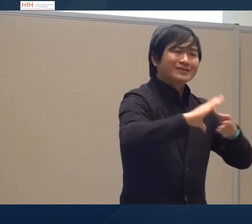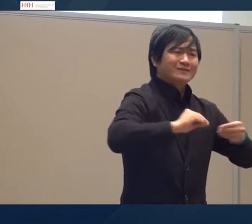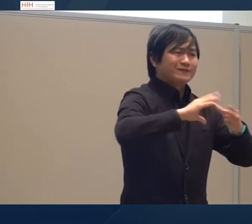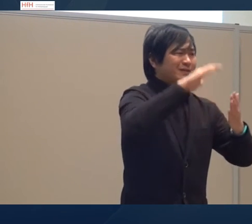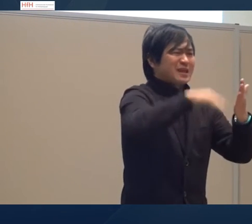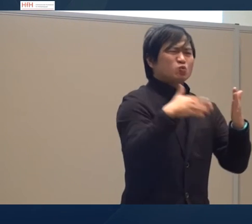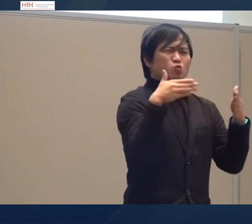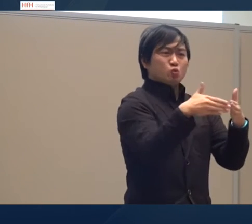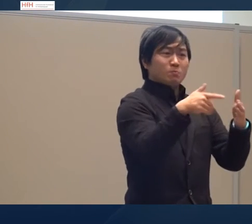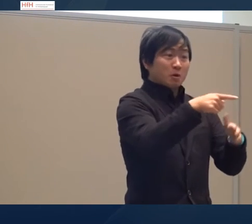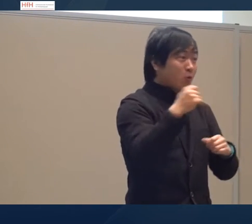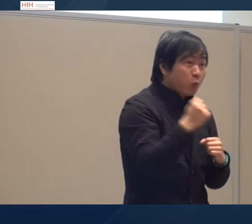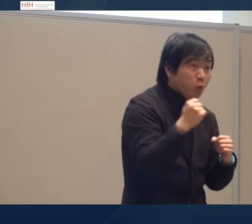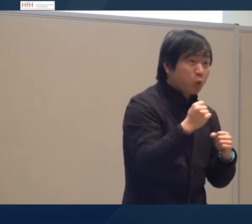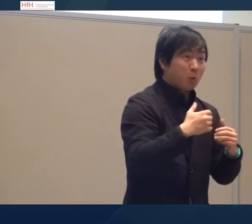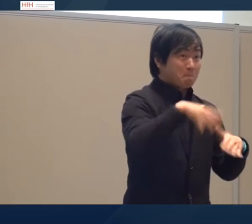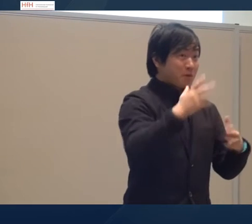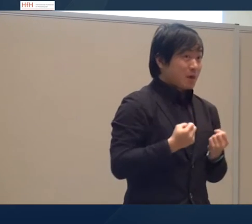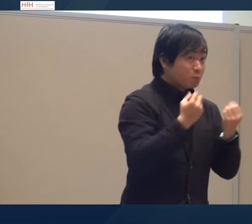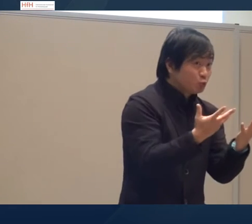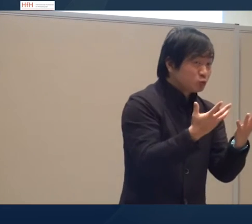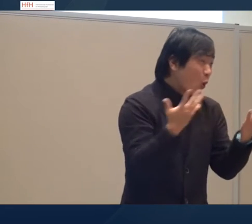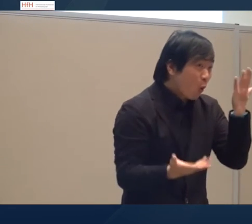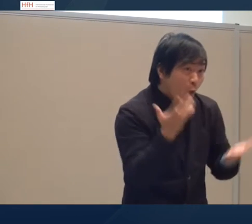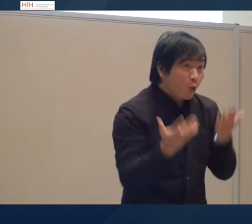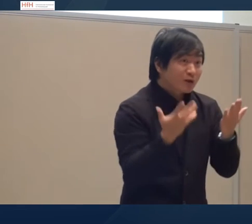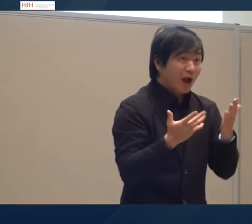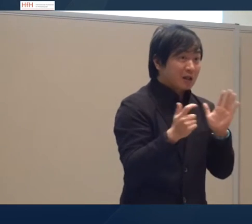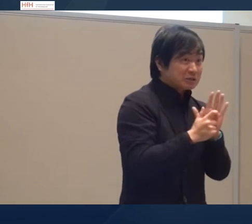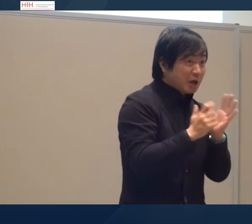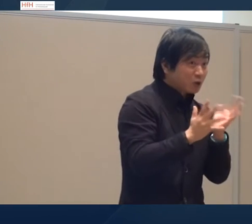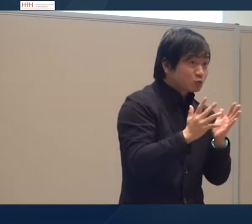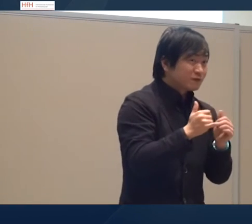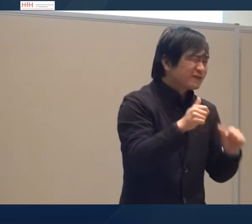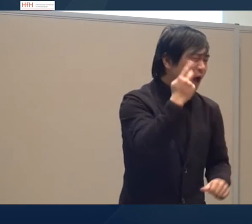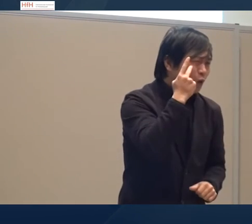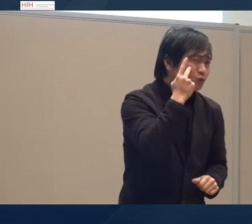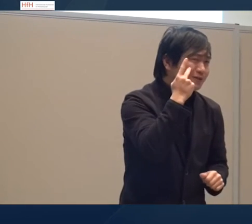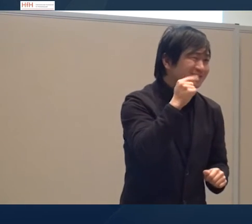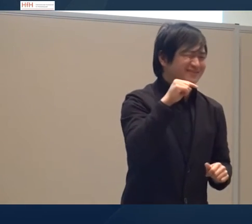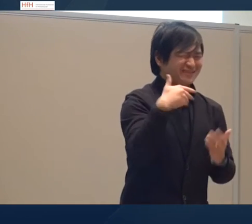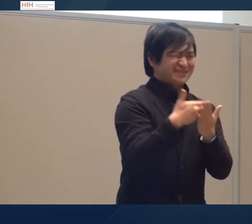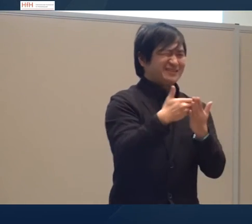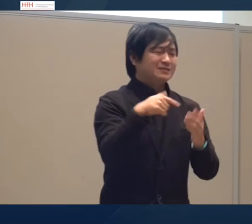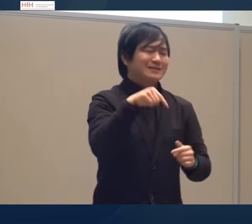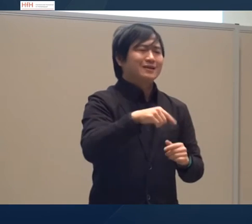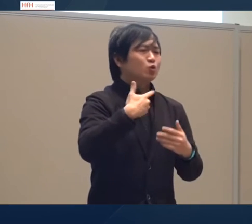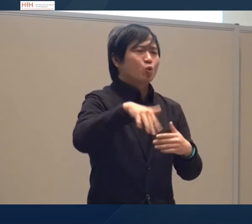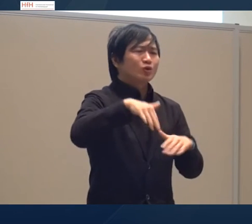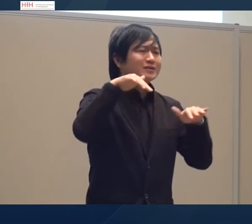narrativen Texttyp zum Beispiel werden da mehr produktive Gebärden benutzt oder mehr lexikalisierte Gebärden? Das wollen wir erforschen. Diese